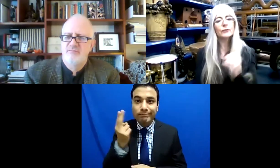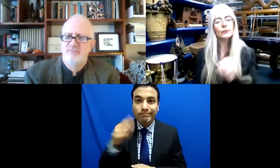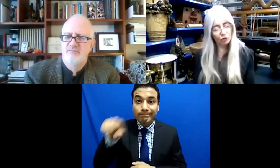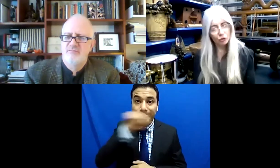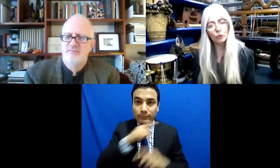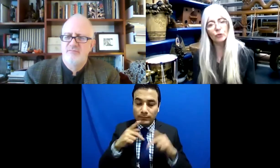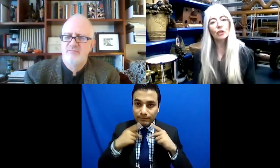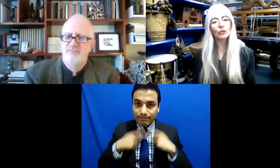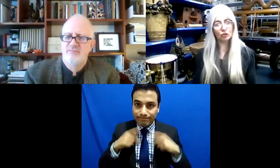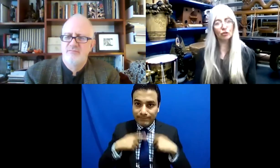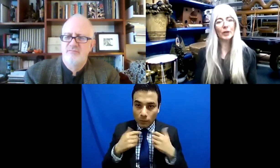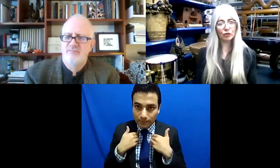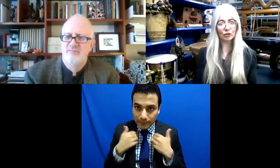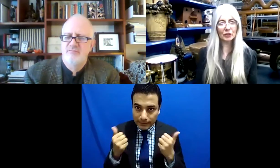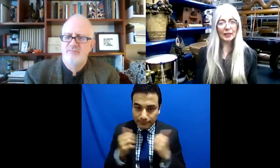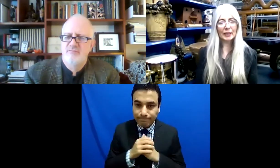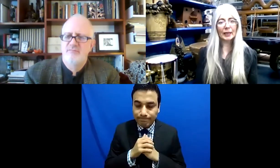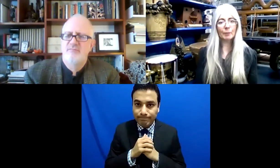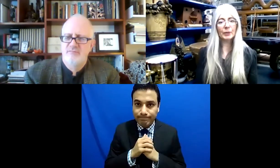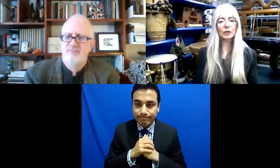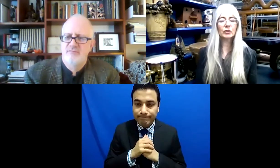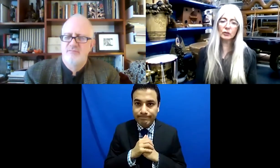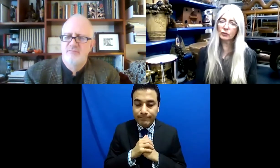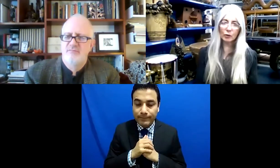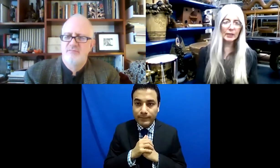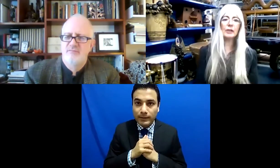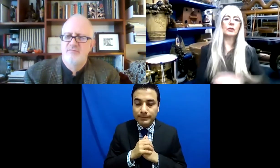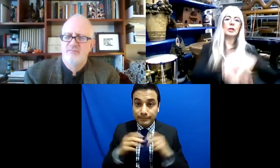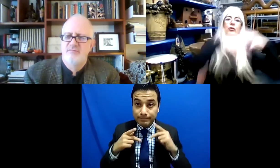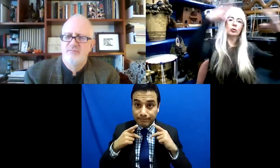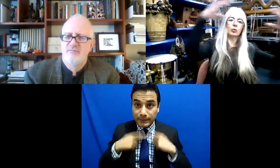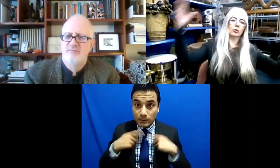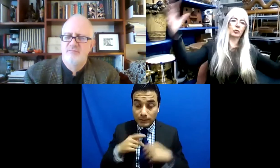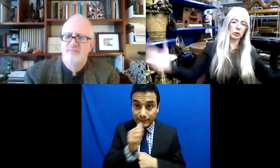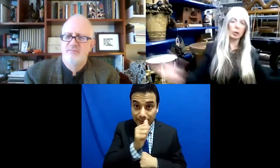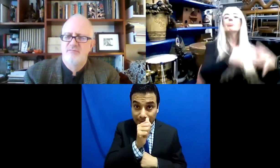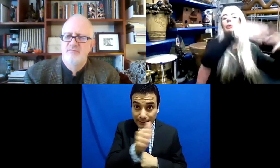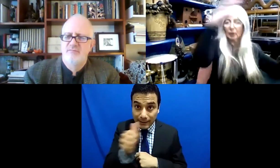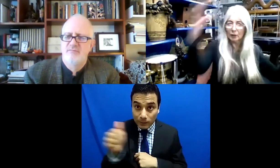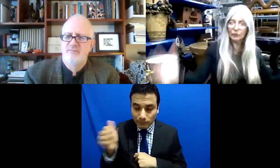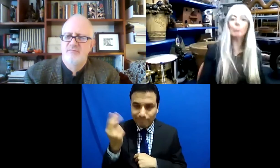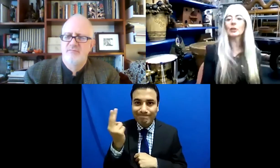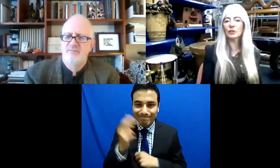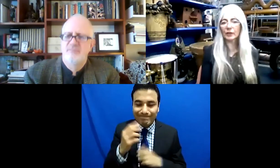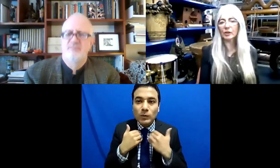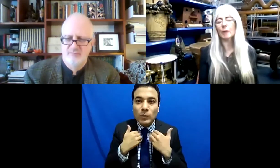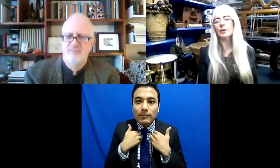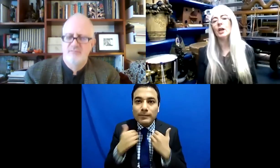la situación de un individuo porque es